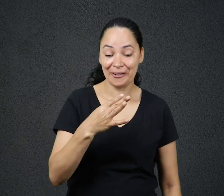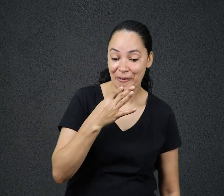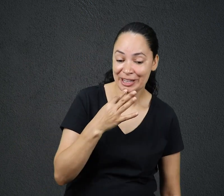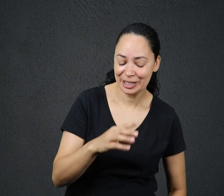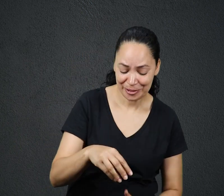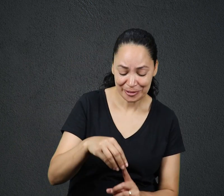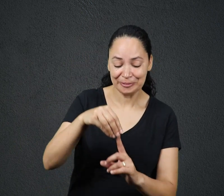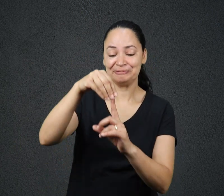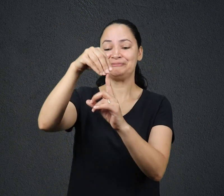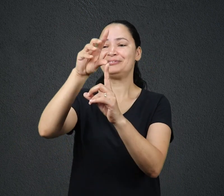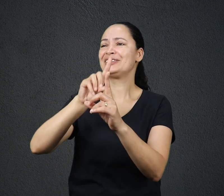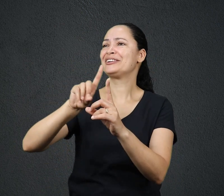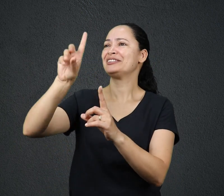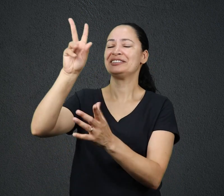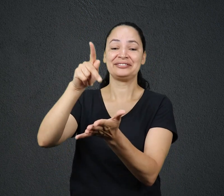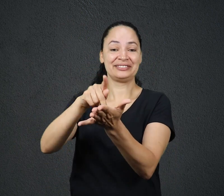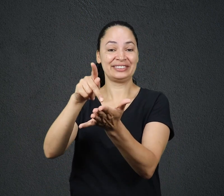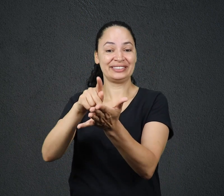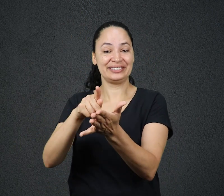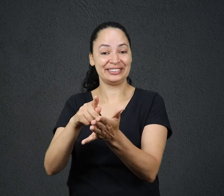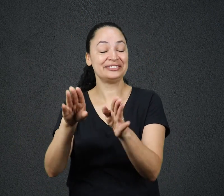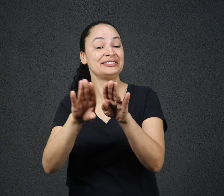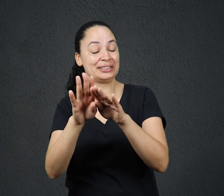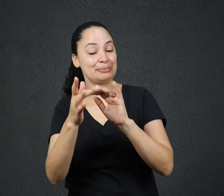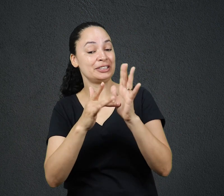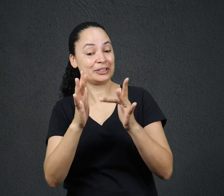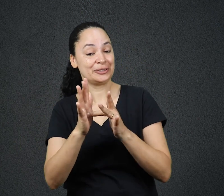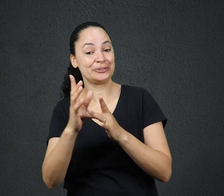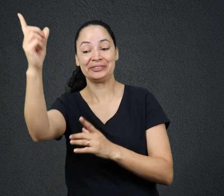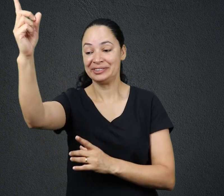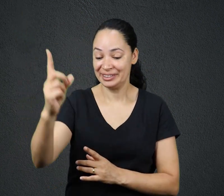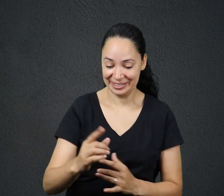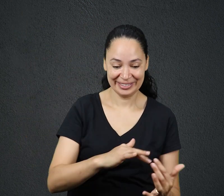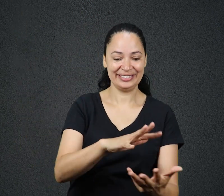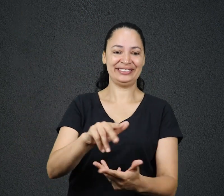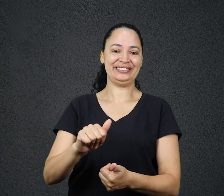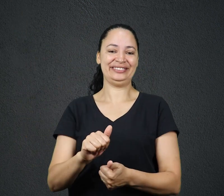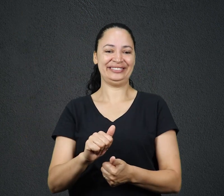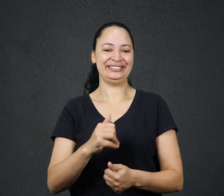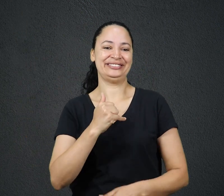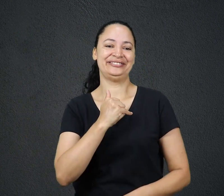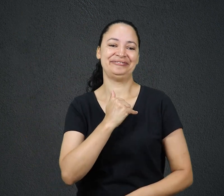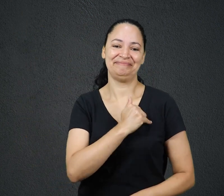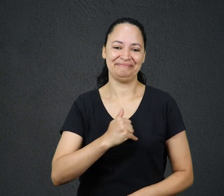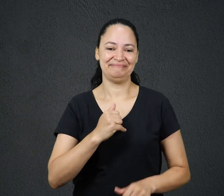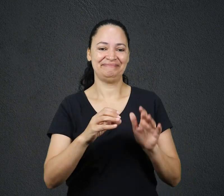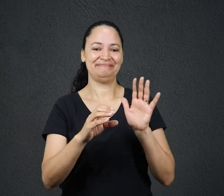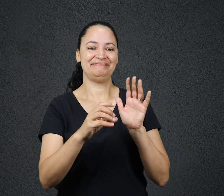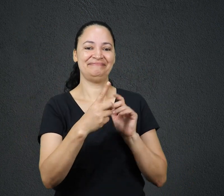o único Deus verdadeiro E a Jesus Cristo a quem enviaste João 17, 3 A vida eterna